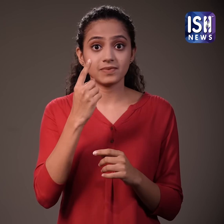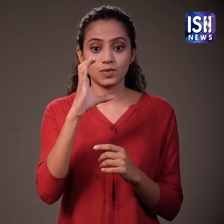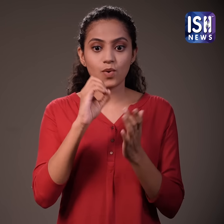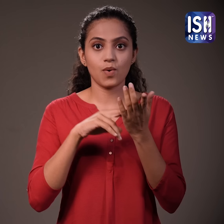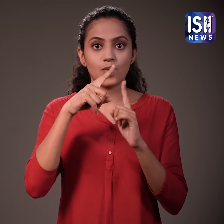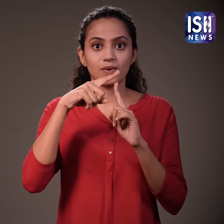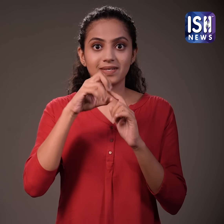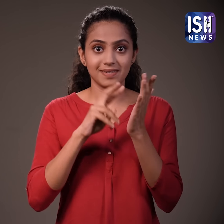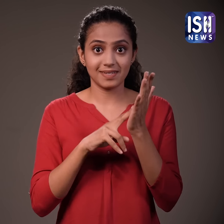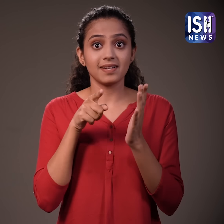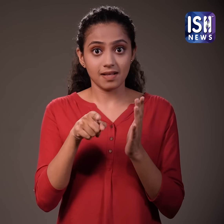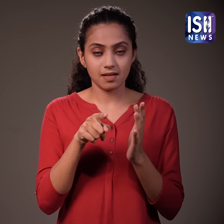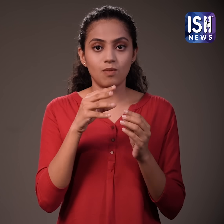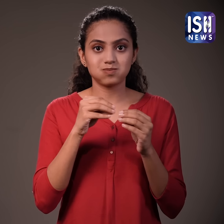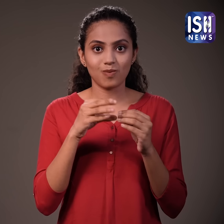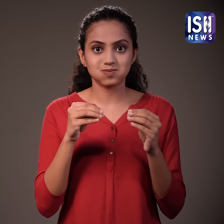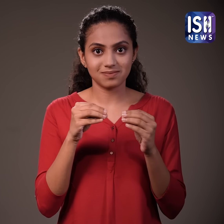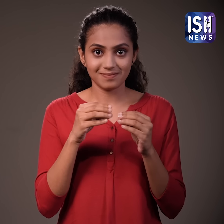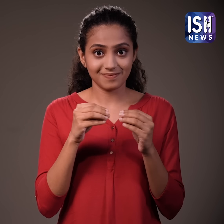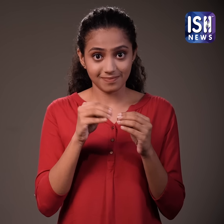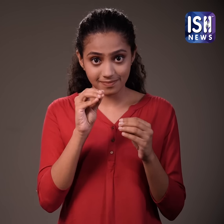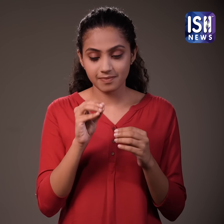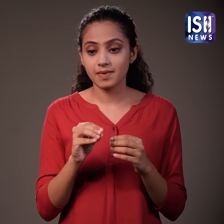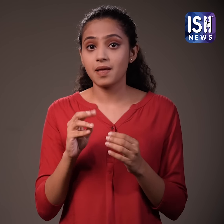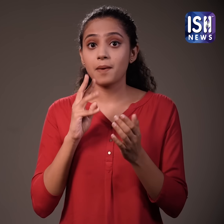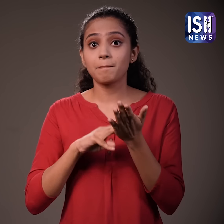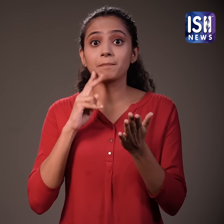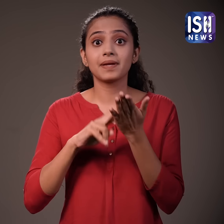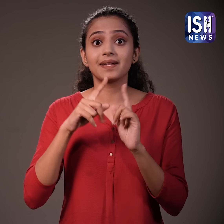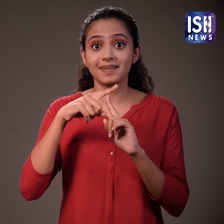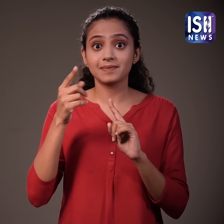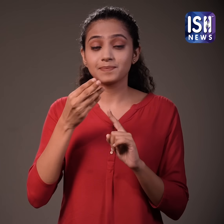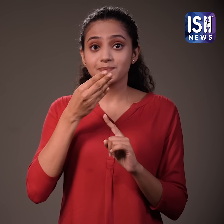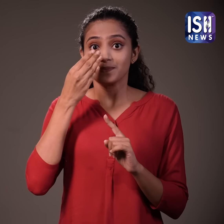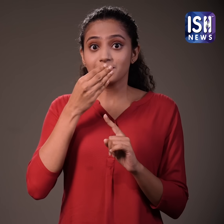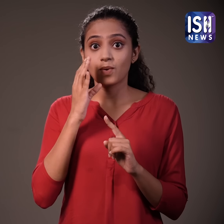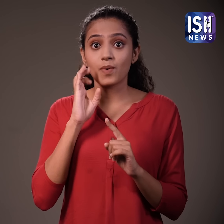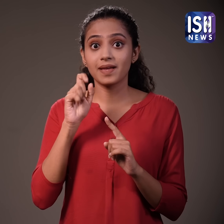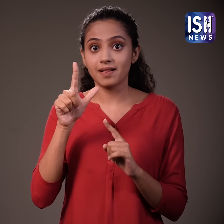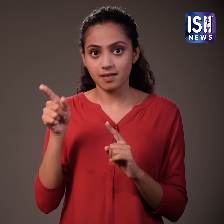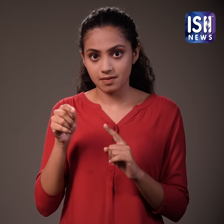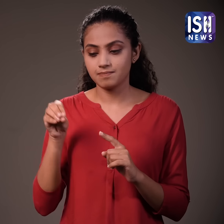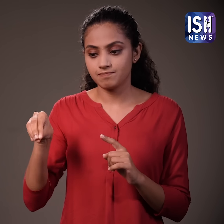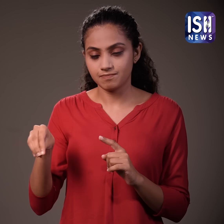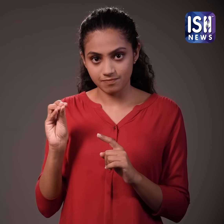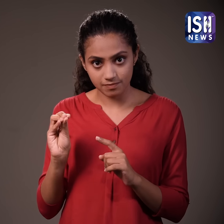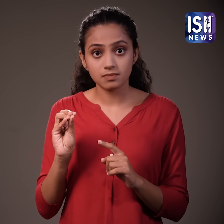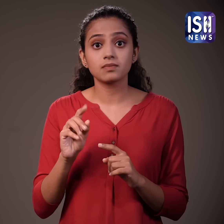आपको बस इतना करना है कि रुई का एक छोटा सा तुकडा ले और इसे थोड़े से फुदीने के तेल में डुबाए